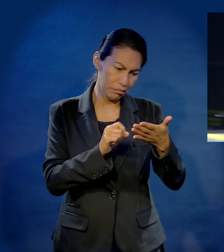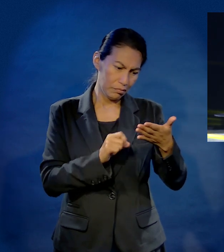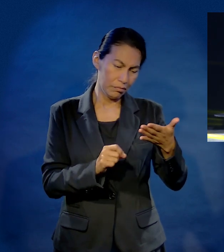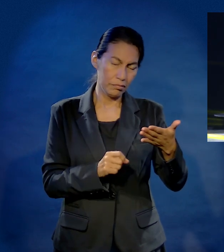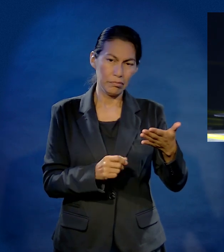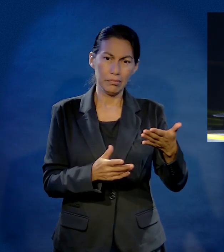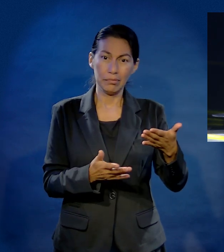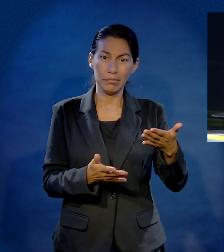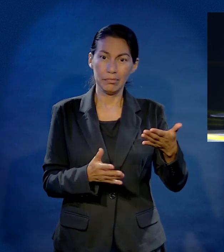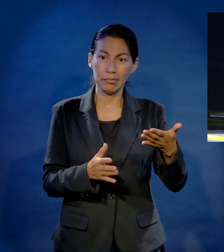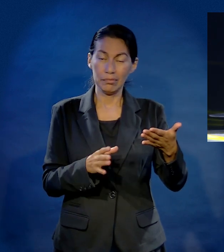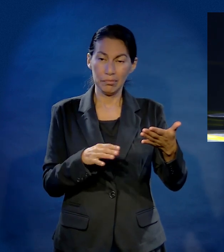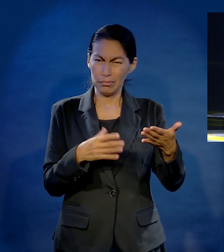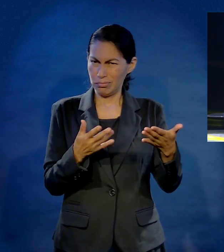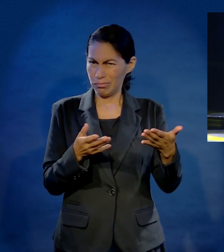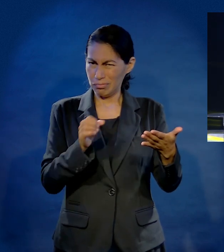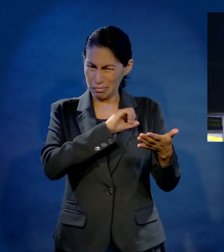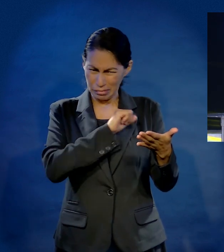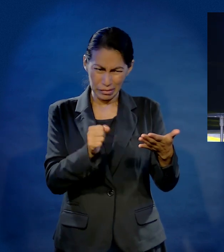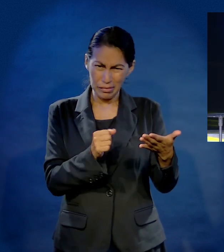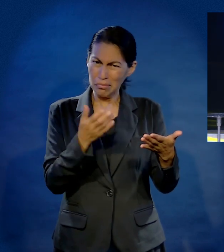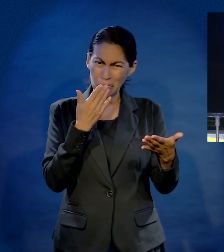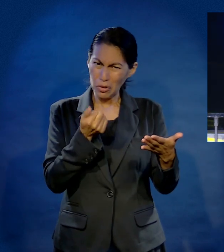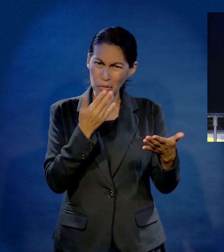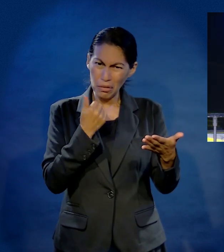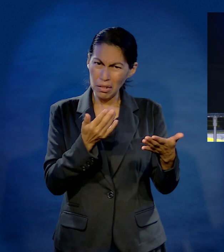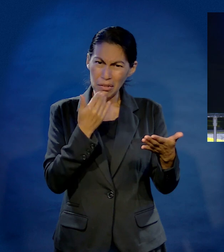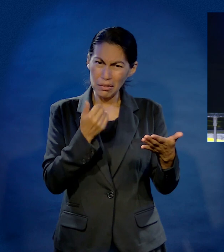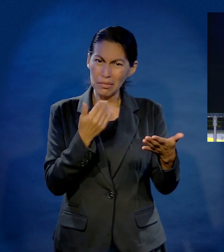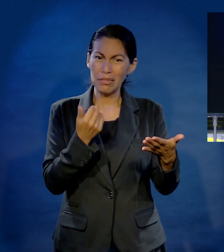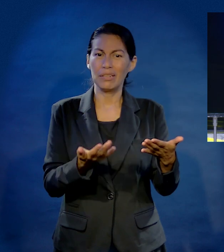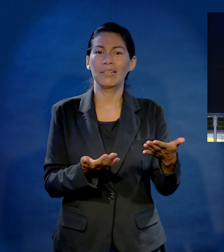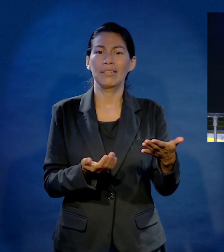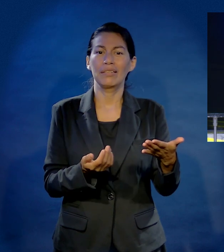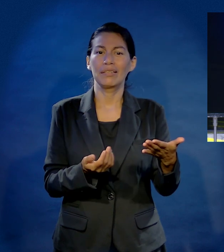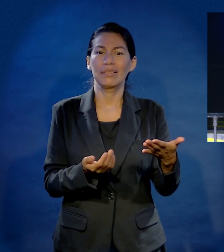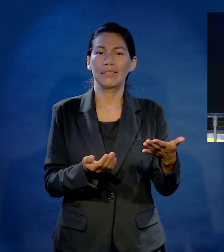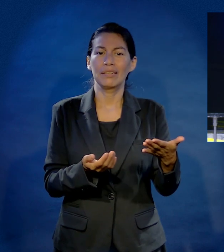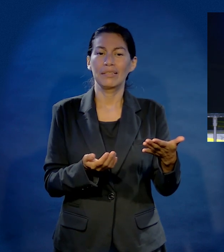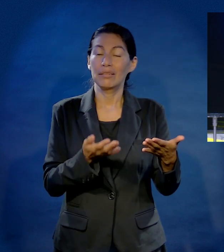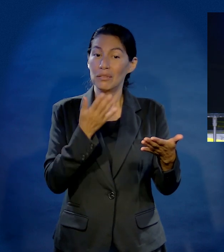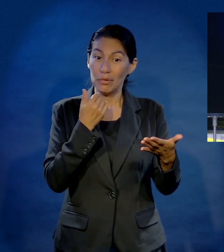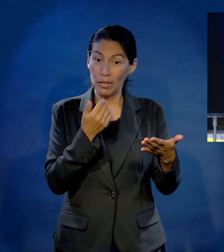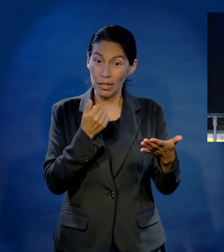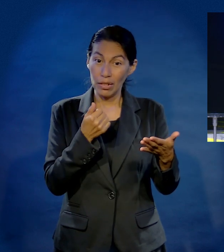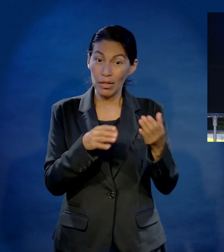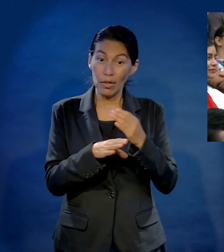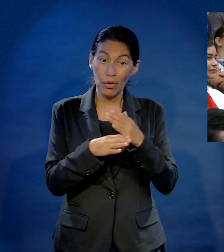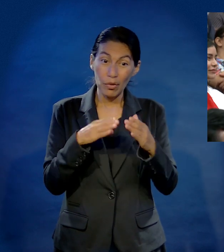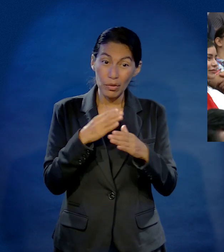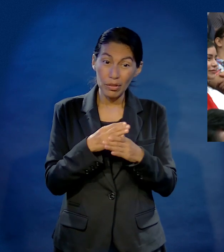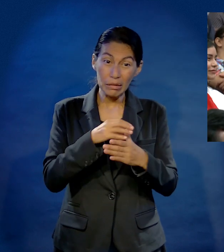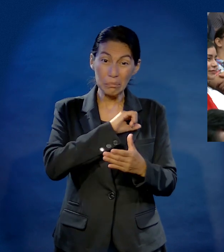Ustedes deberían ver cómo batallan esos novios. No encuentran defectos.